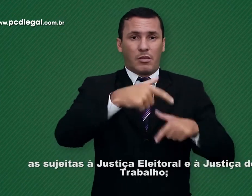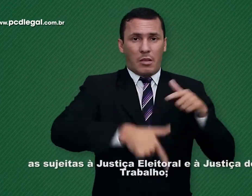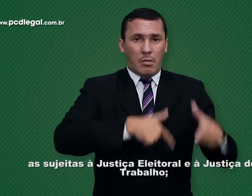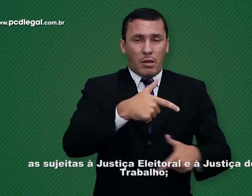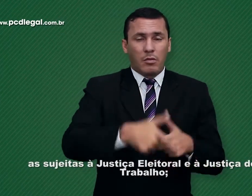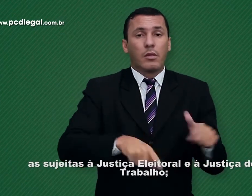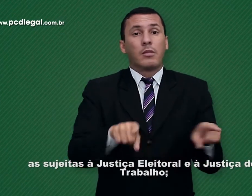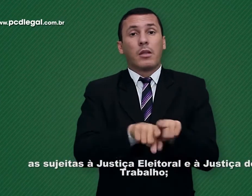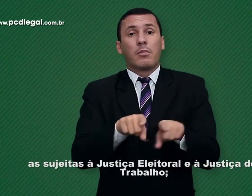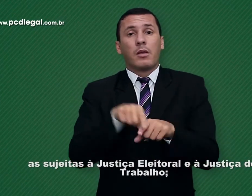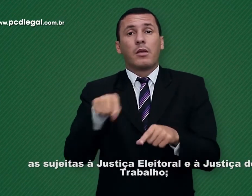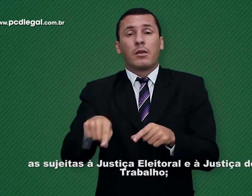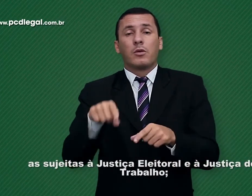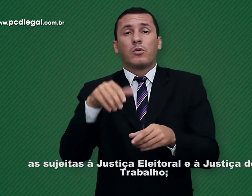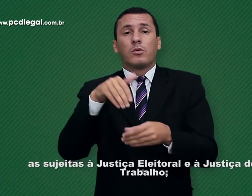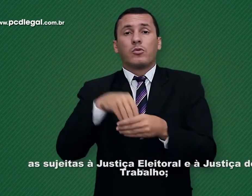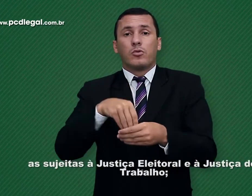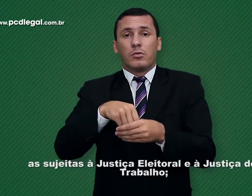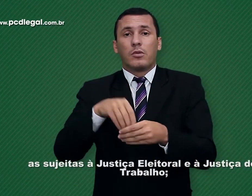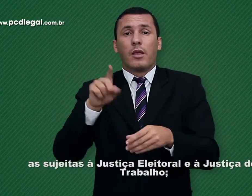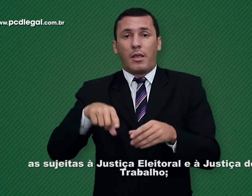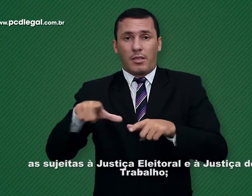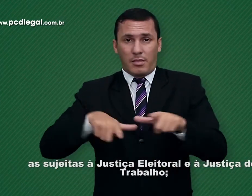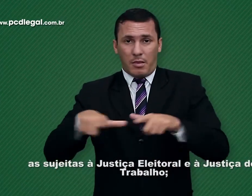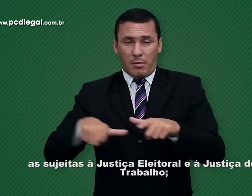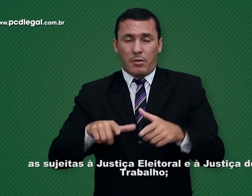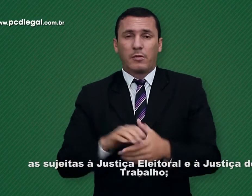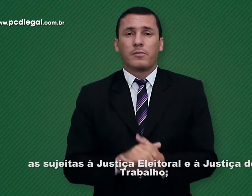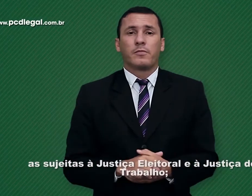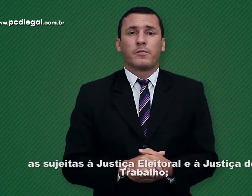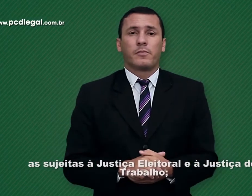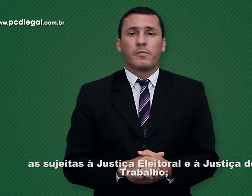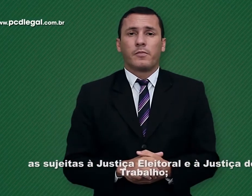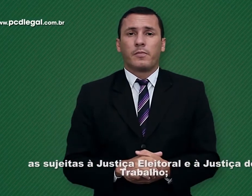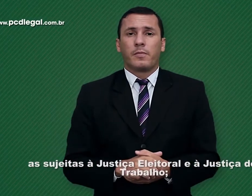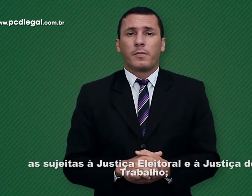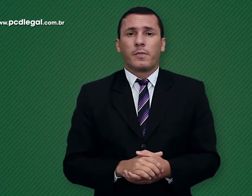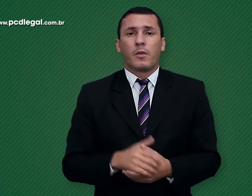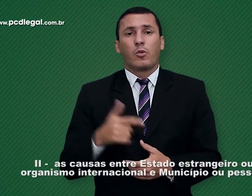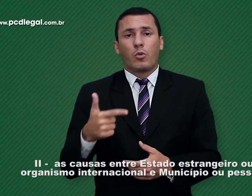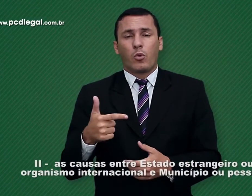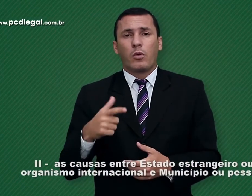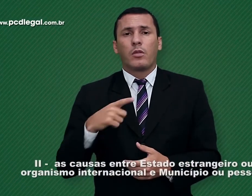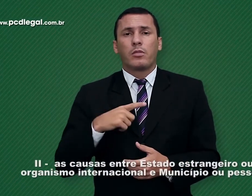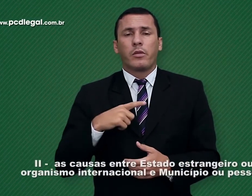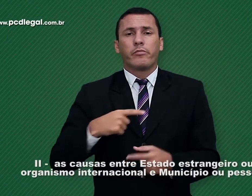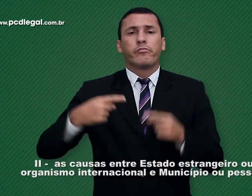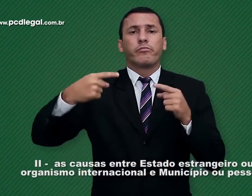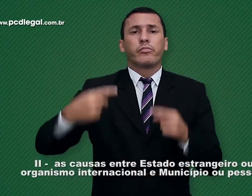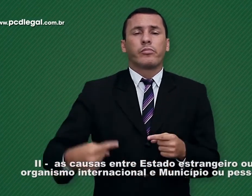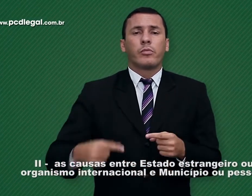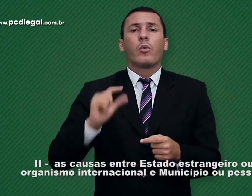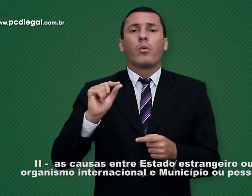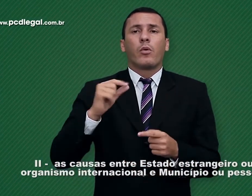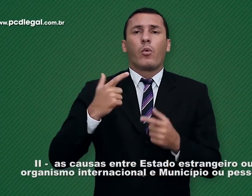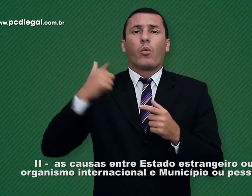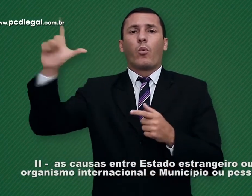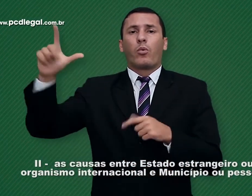e as sujeitas à justiça eleitoral e à justiça do trabalho. 2. As causas entre Estado